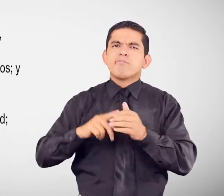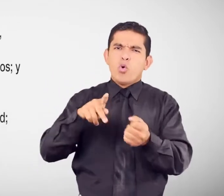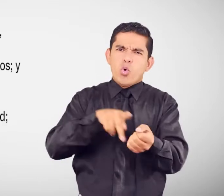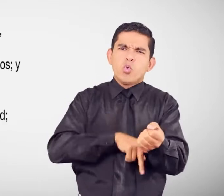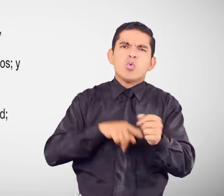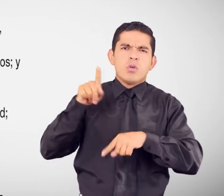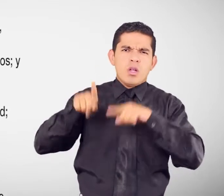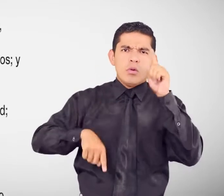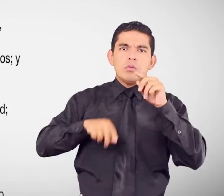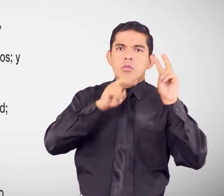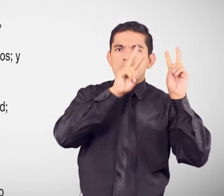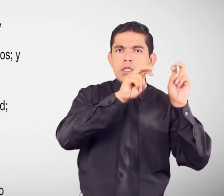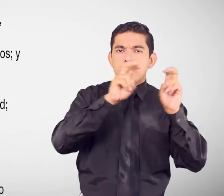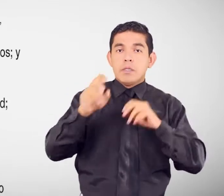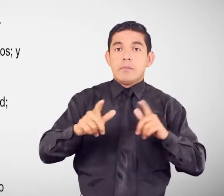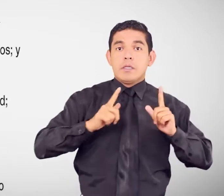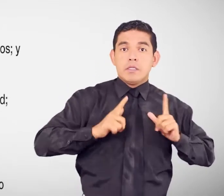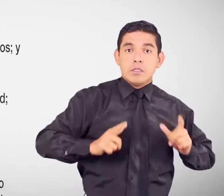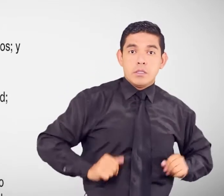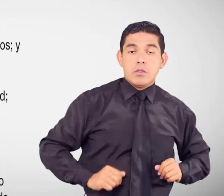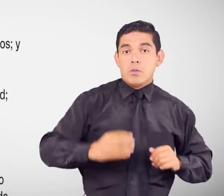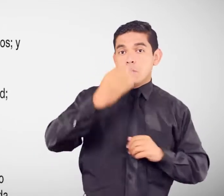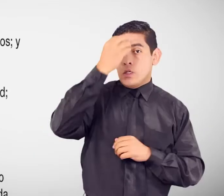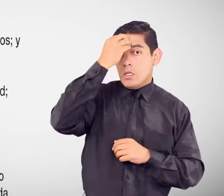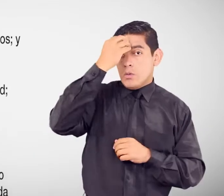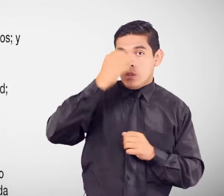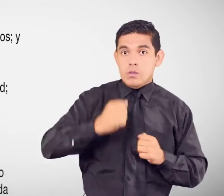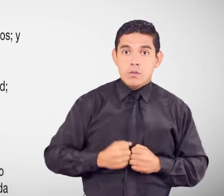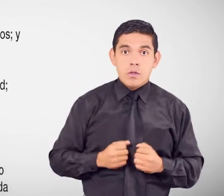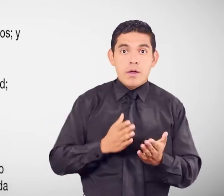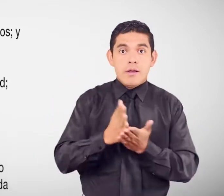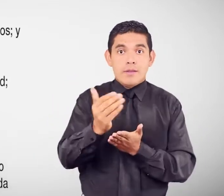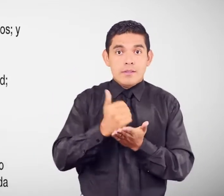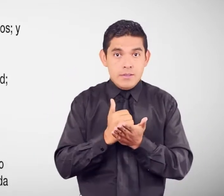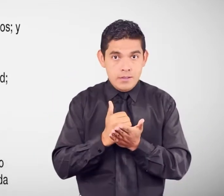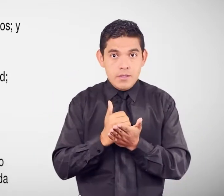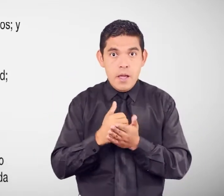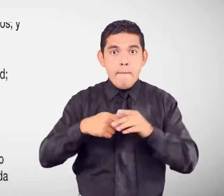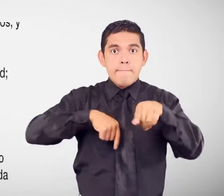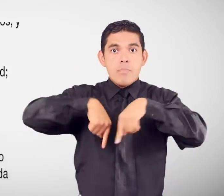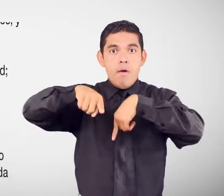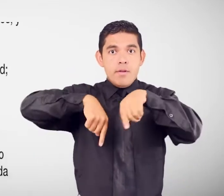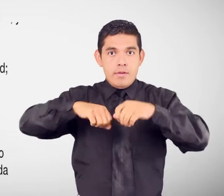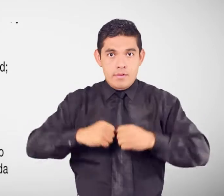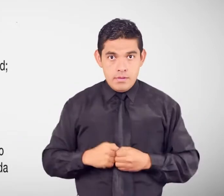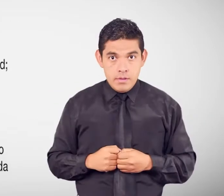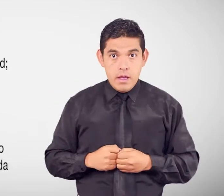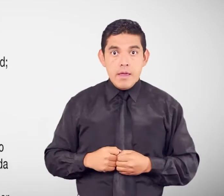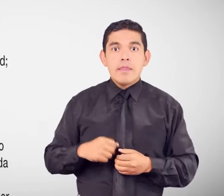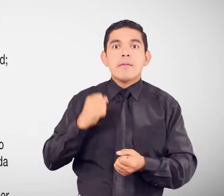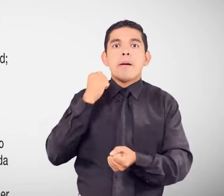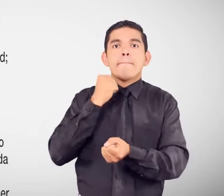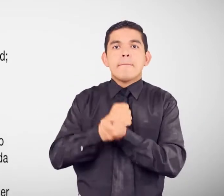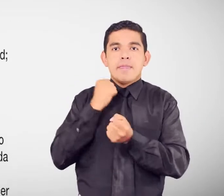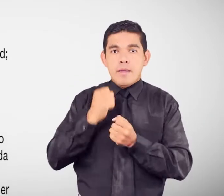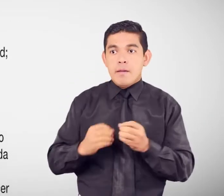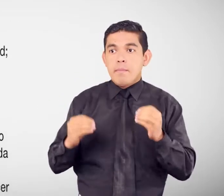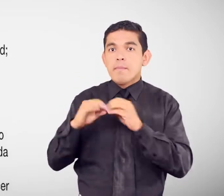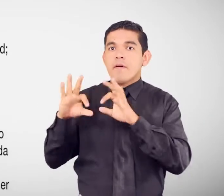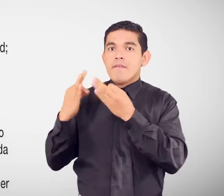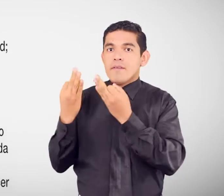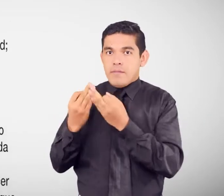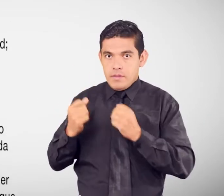materia como son salud, educación, accesibilidad y movilidad, materia penal y familiar